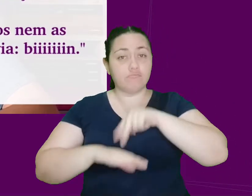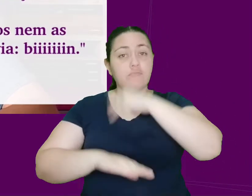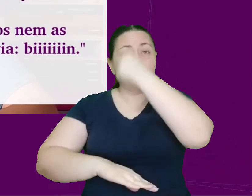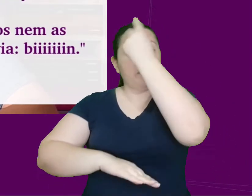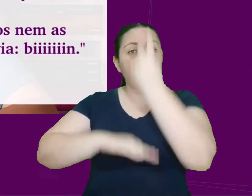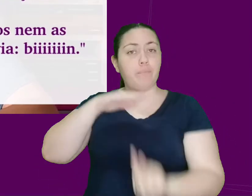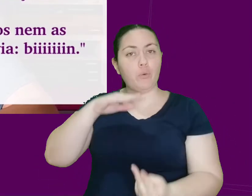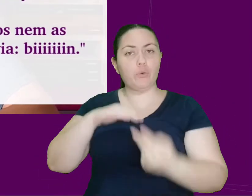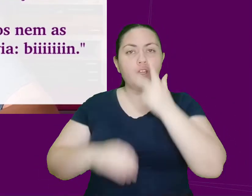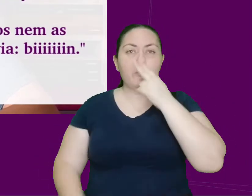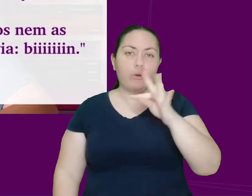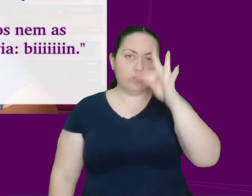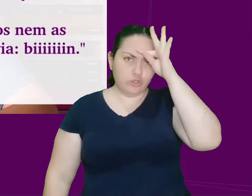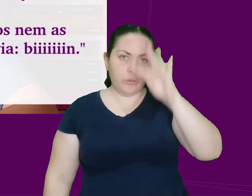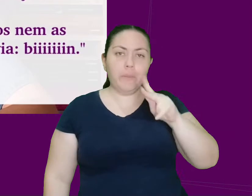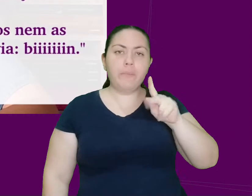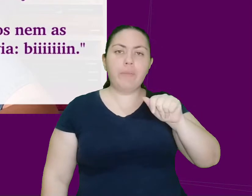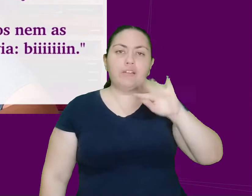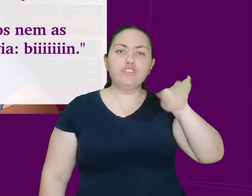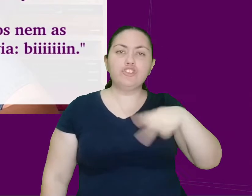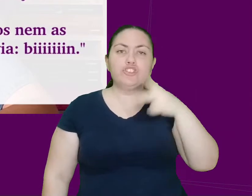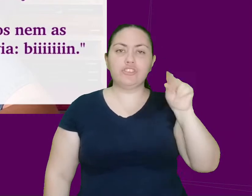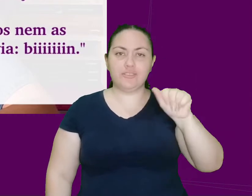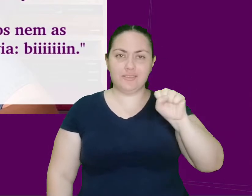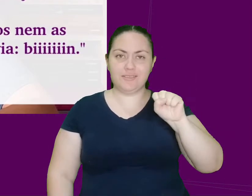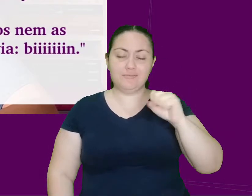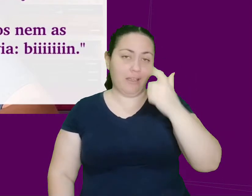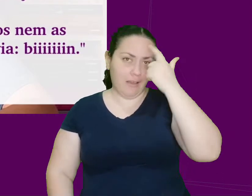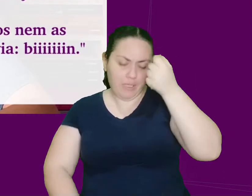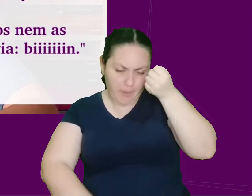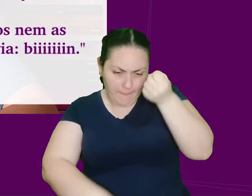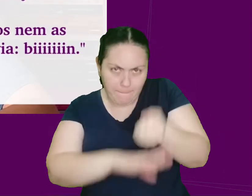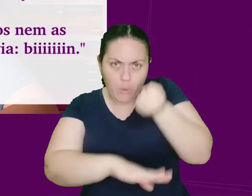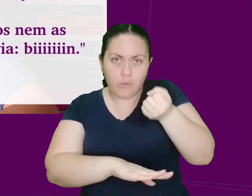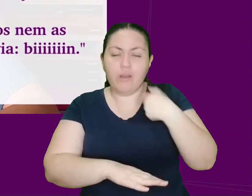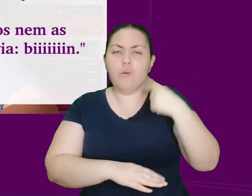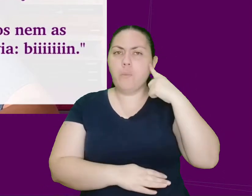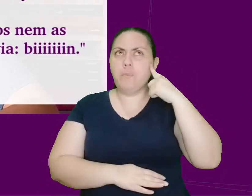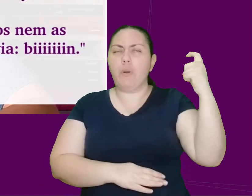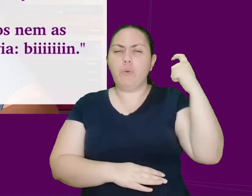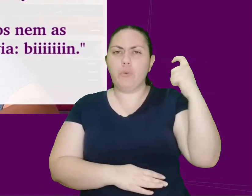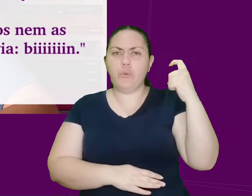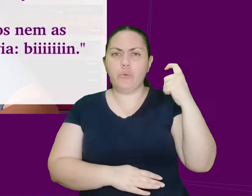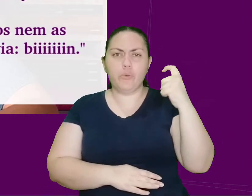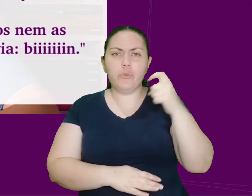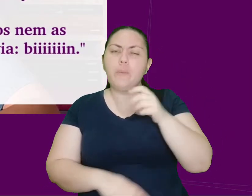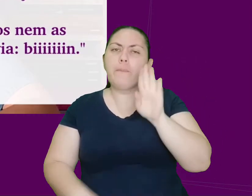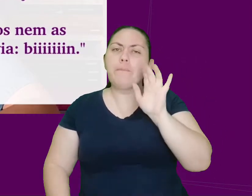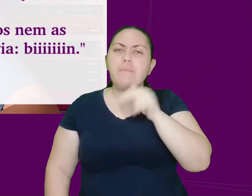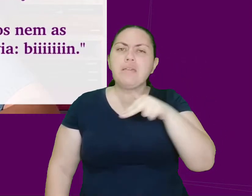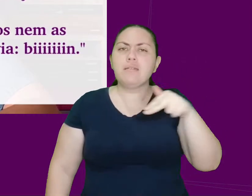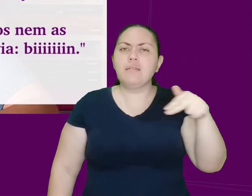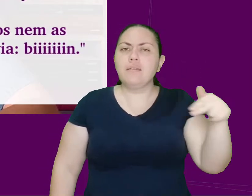Pulei com a pose do tio Patinhas, bati a cabeça no chão e foi aí que ouvi a melodia. Bim!